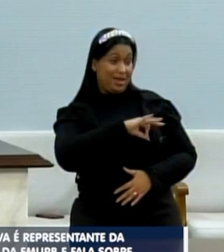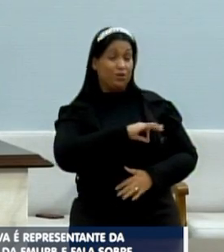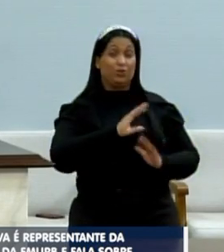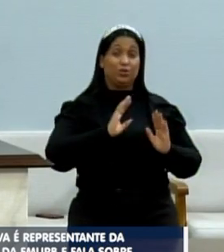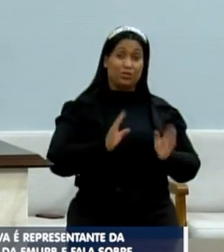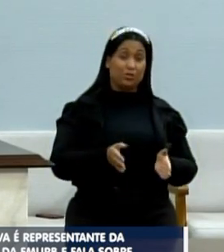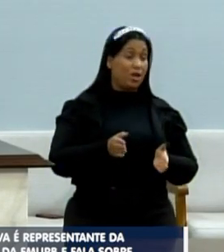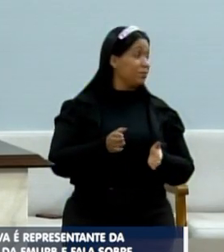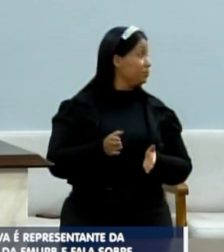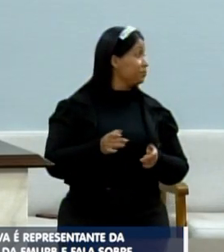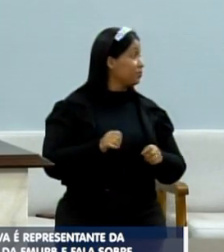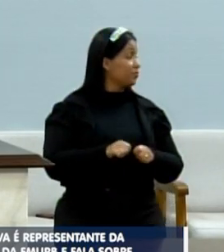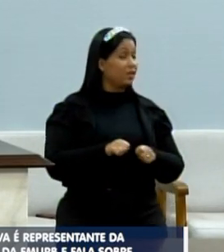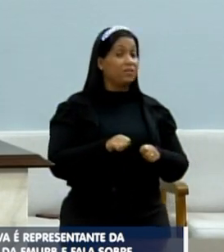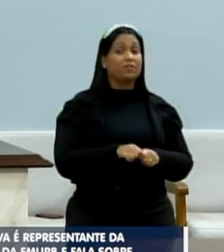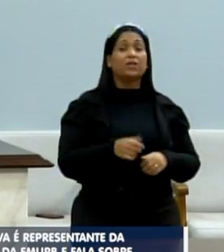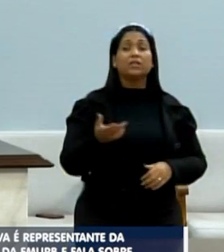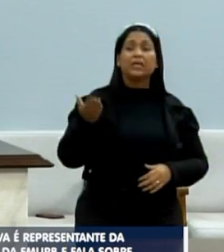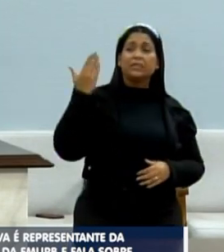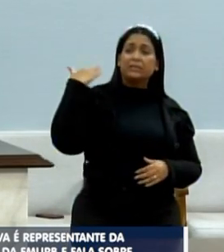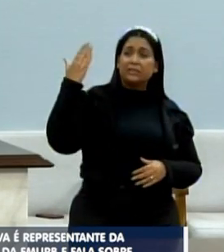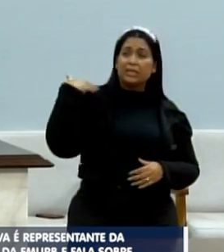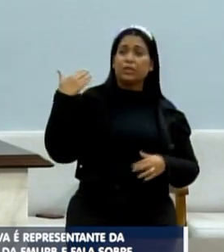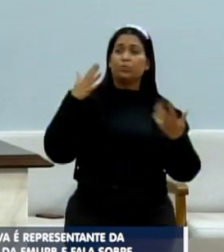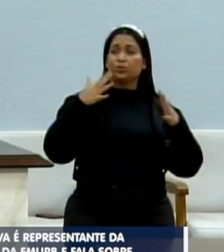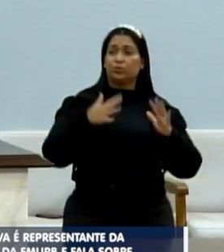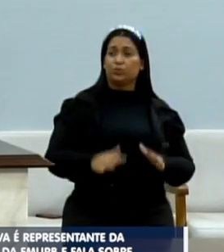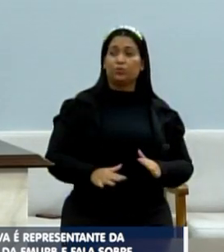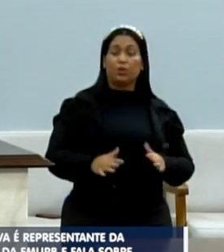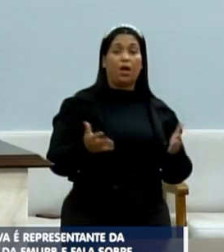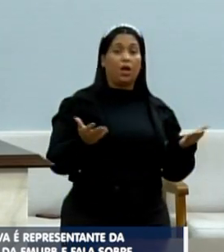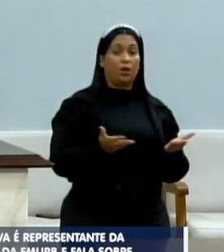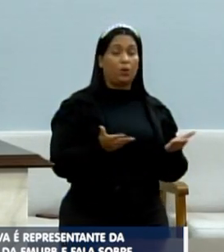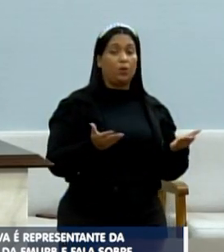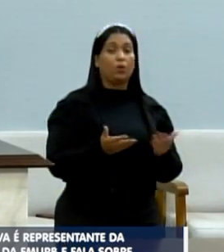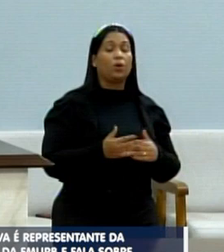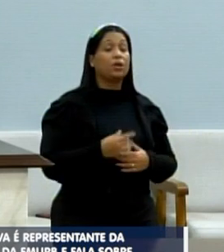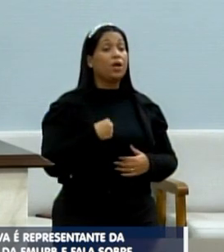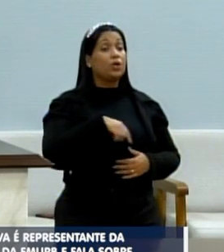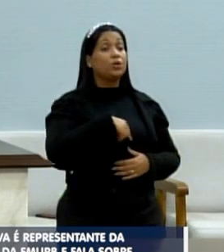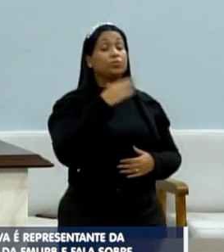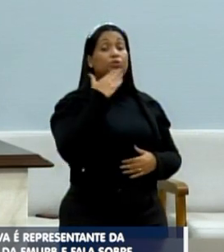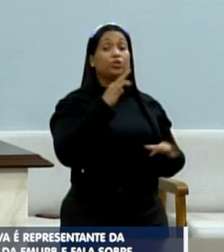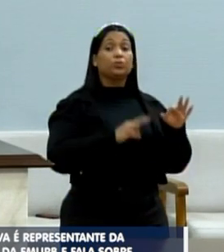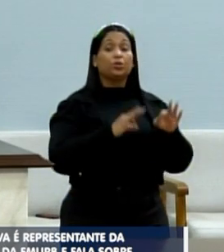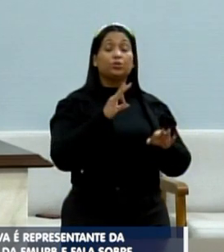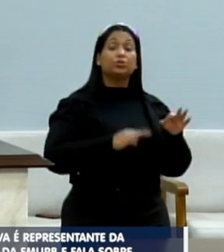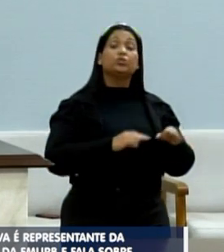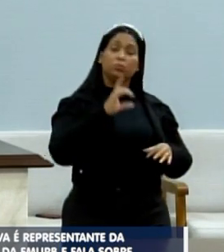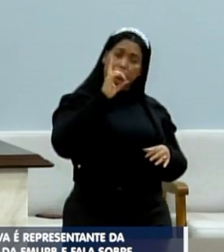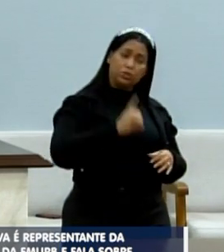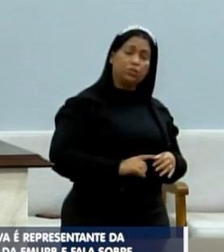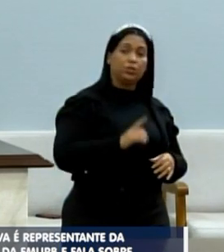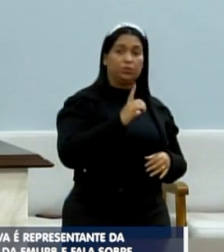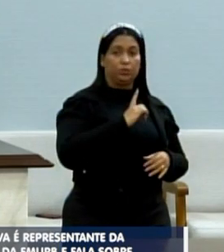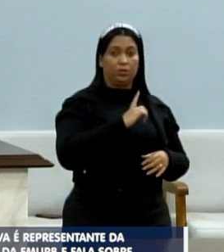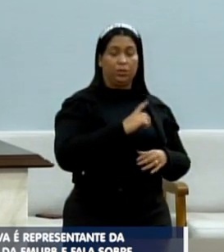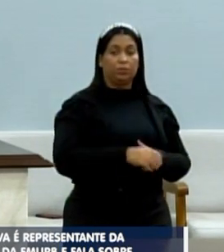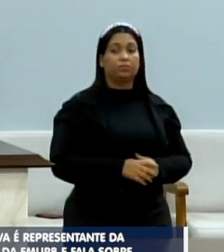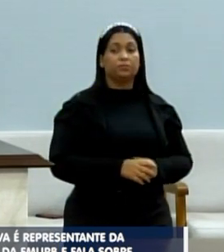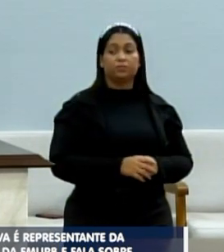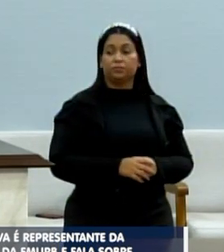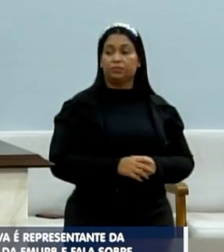já vem engavetado já há um tempo, que agora veio à tona que a gente vem recorrendo na justiça para a gente ter esse direito. E